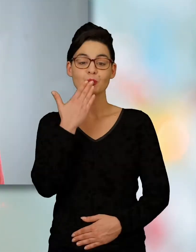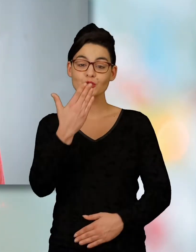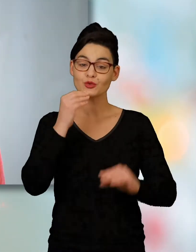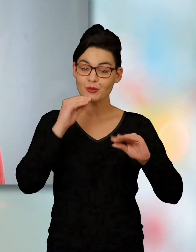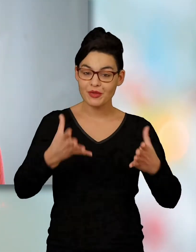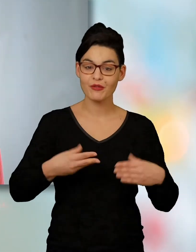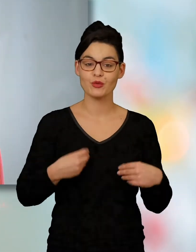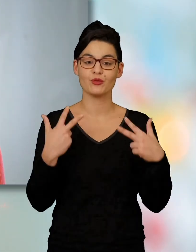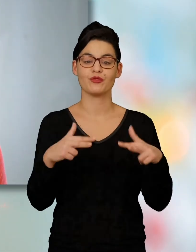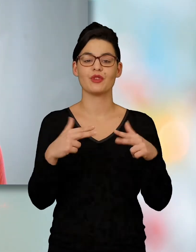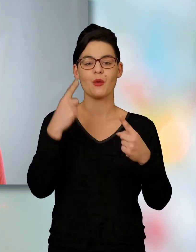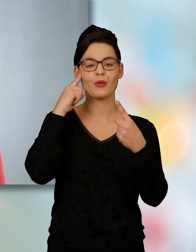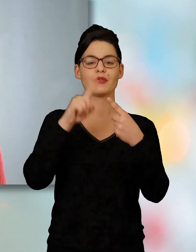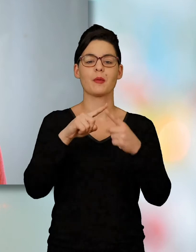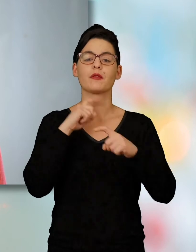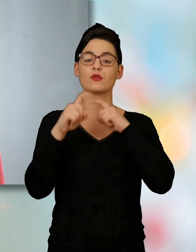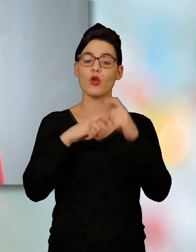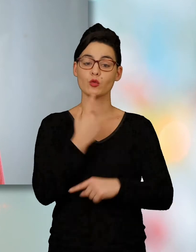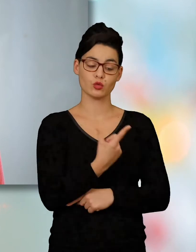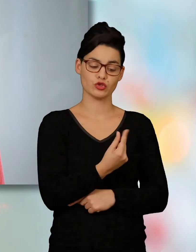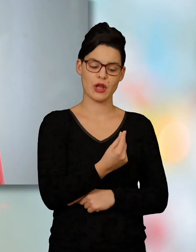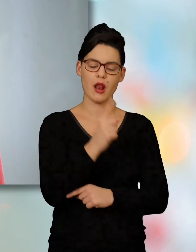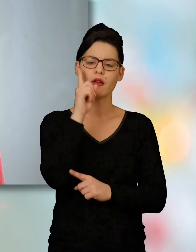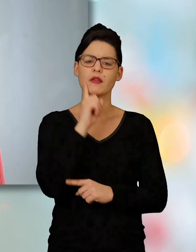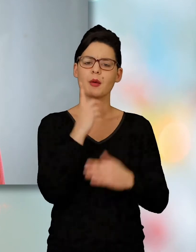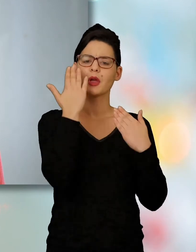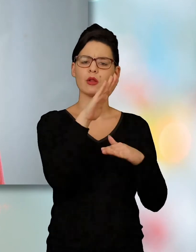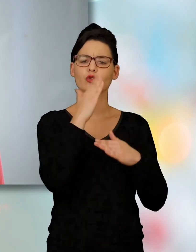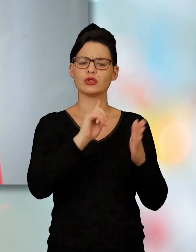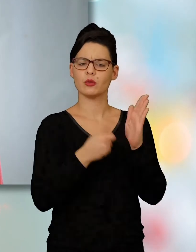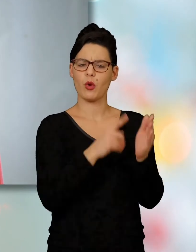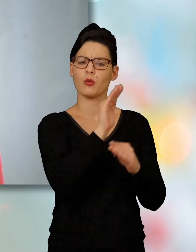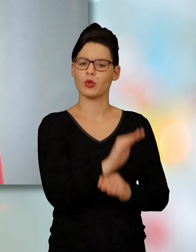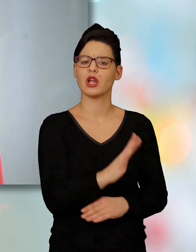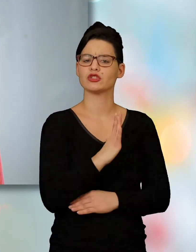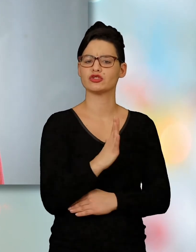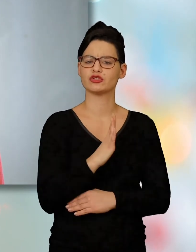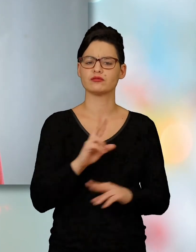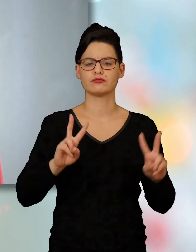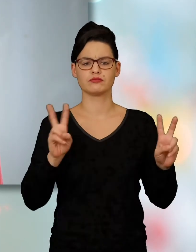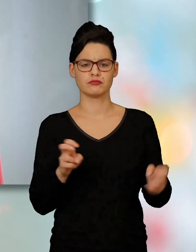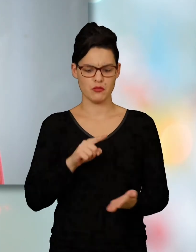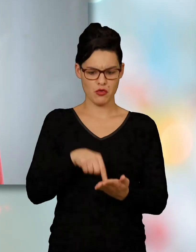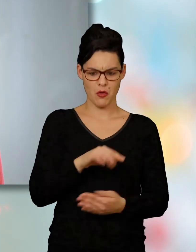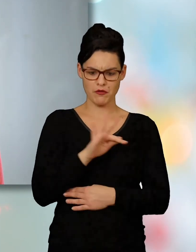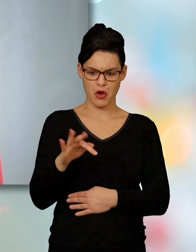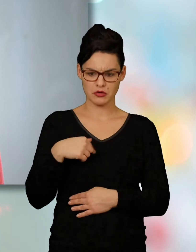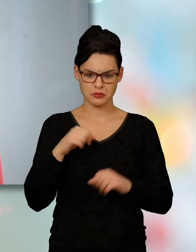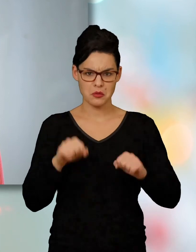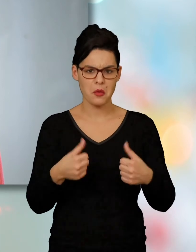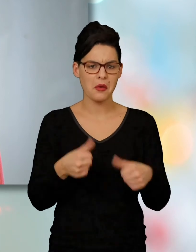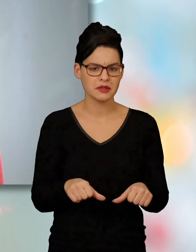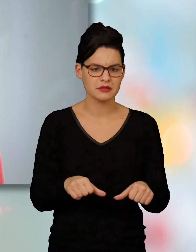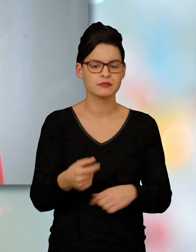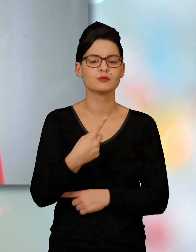Bonjour à toutes et bienvenue. Violence conjugale étrangère mais pas sans droit, est-ce que je peux rester en France